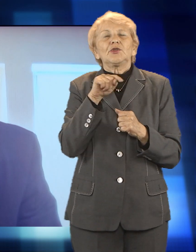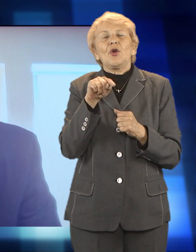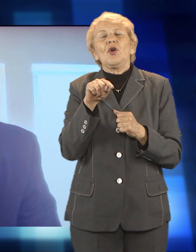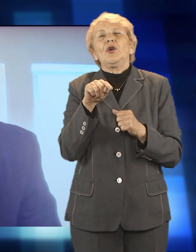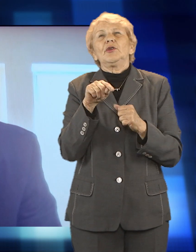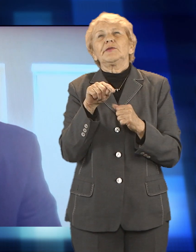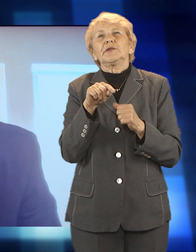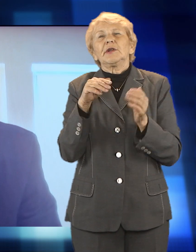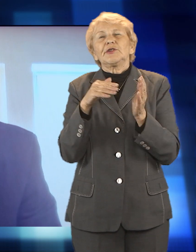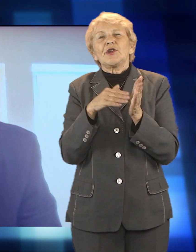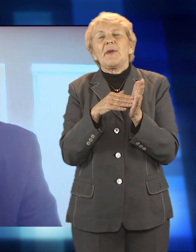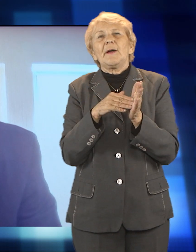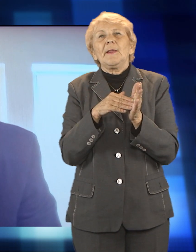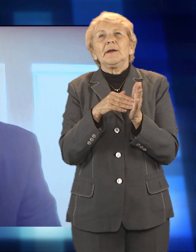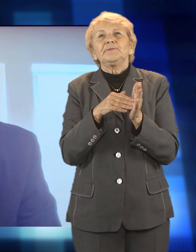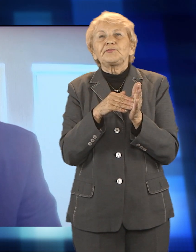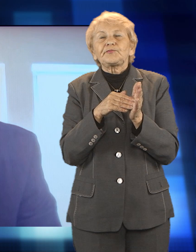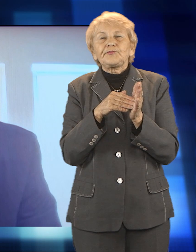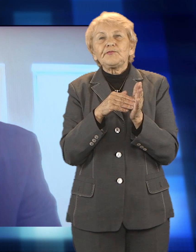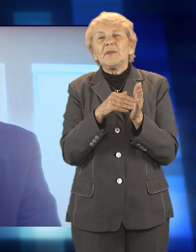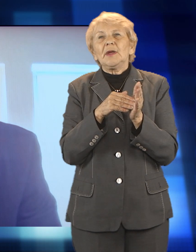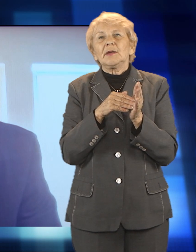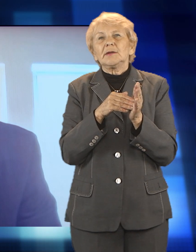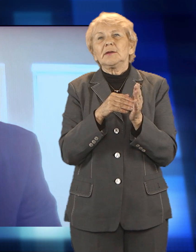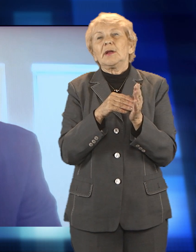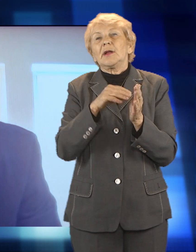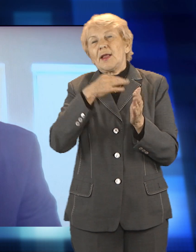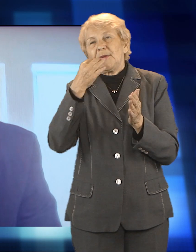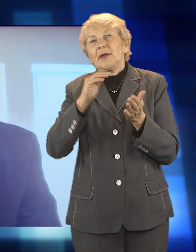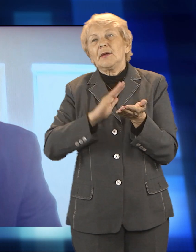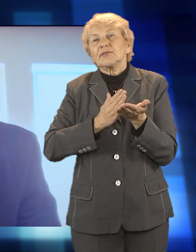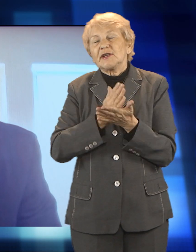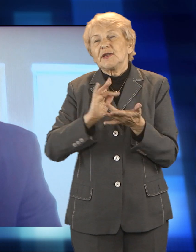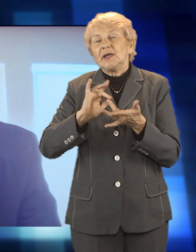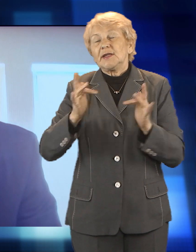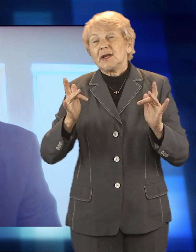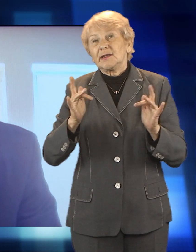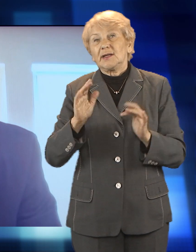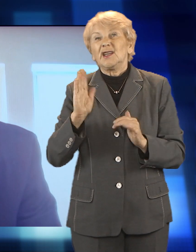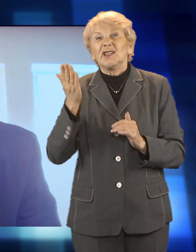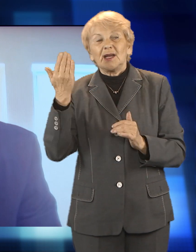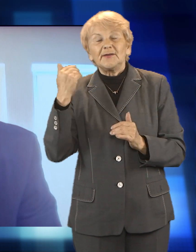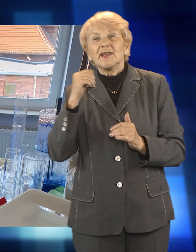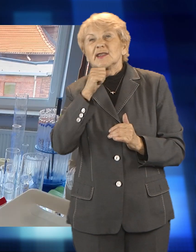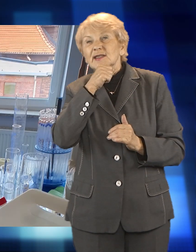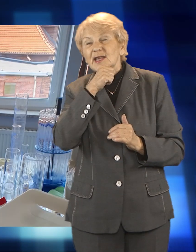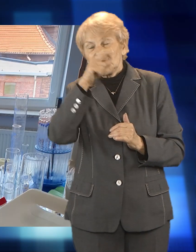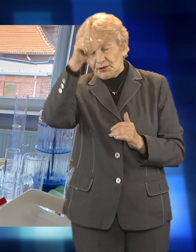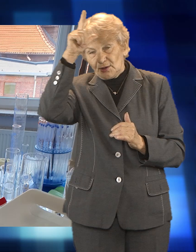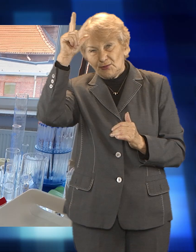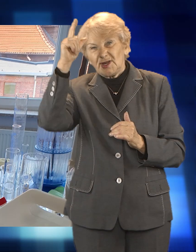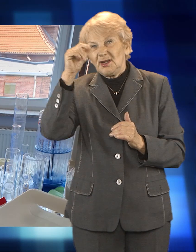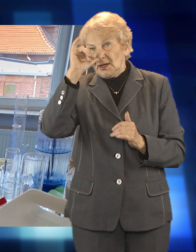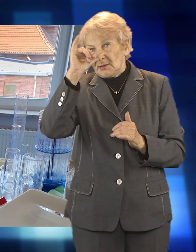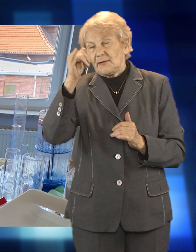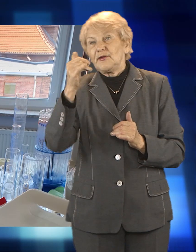oni, czyli osoby starsze są głównymi osobami, które korzystają z tradycyjnej formy zapłaty, czyli w okienku w naszej kasie. Ale stan